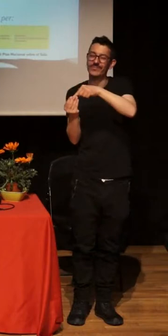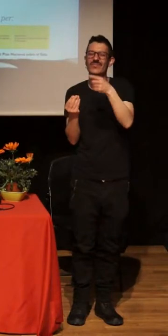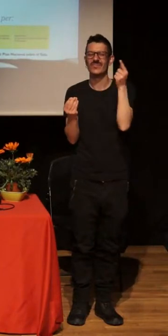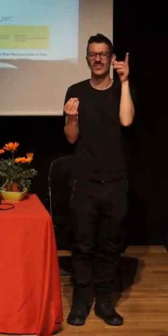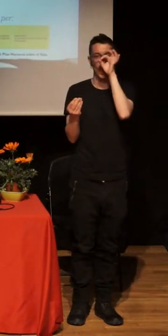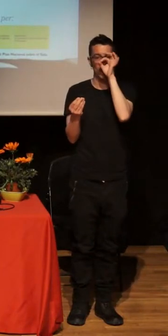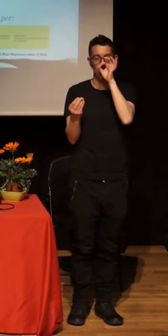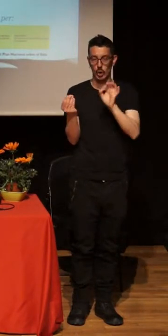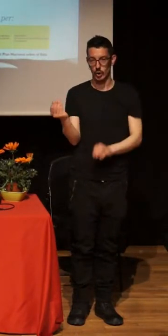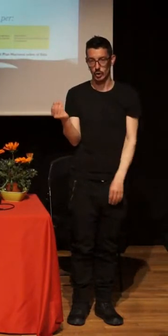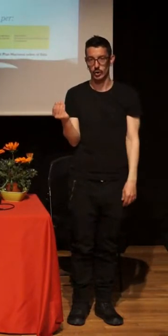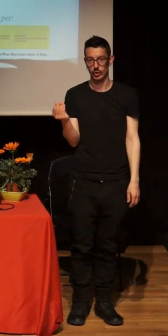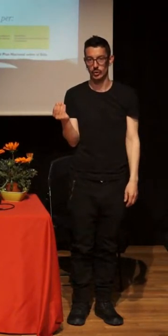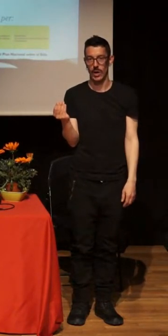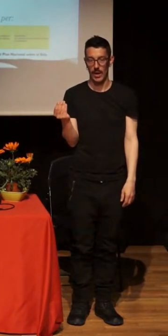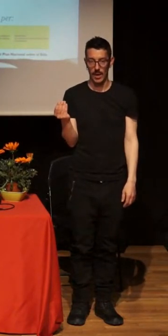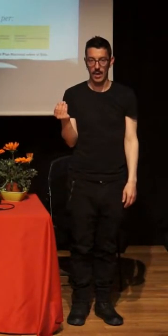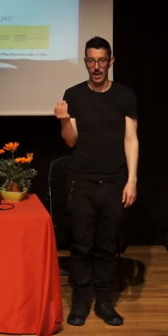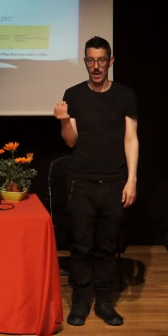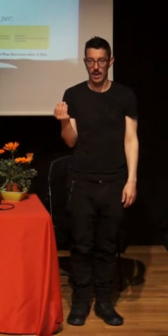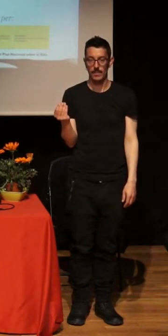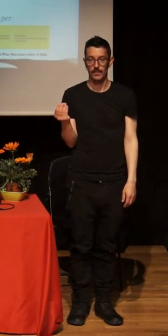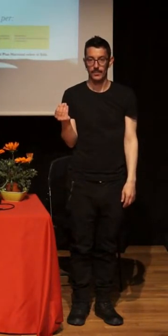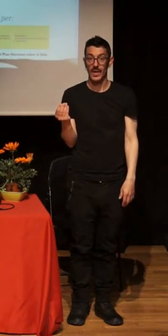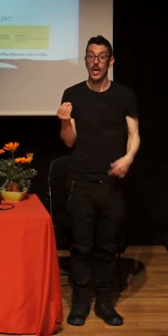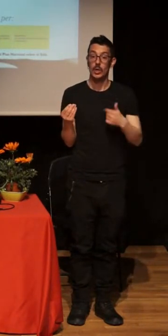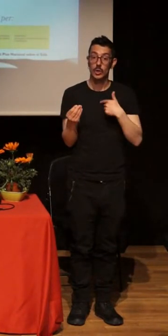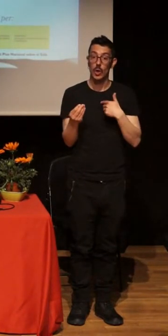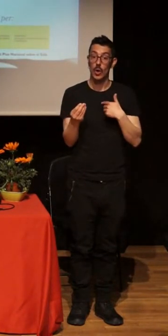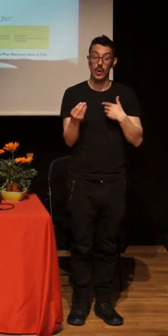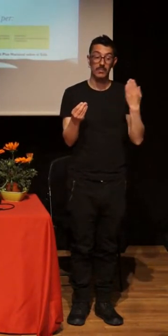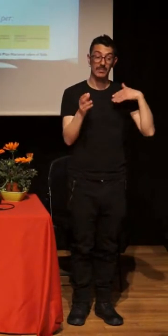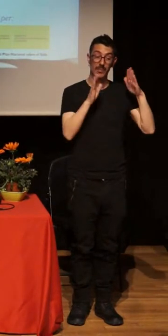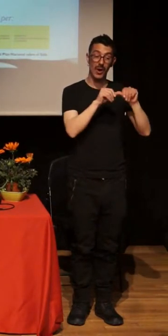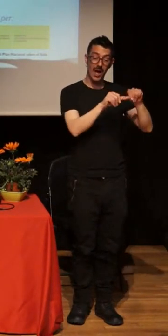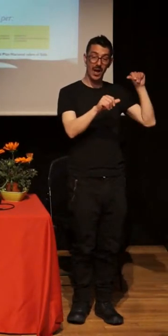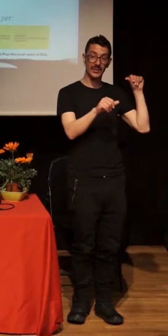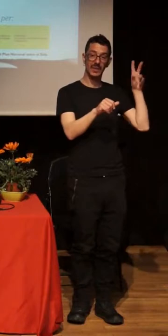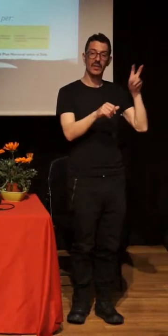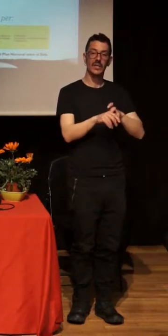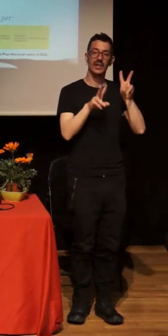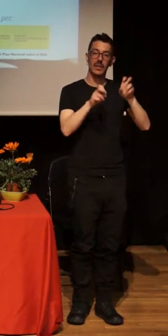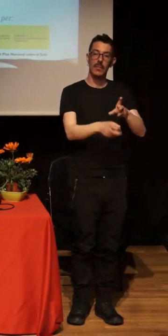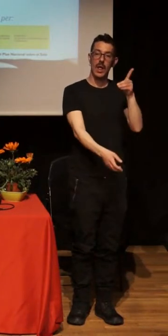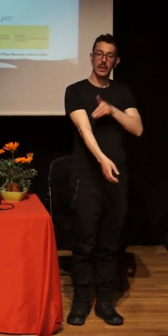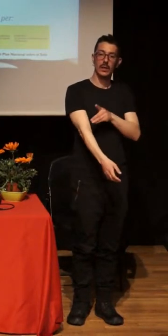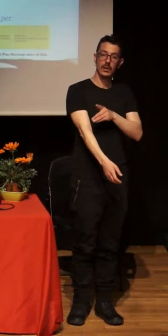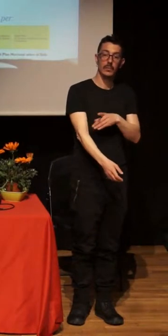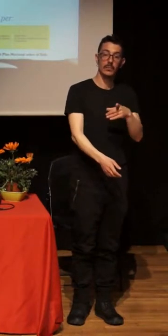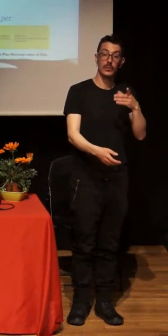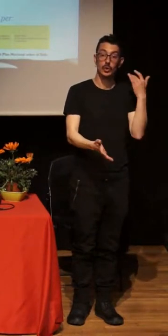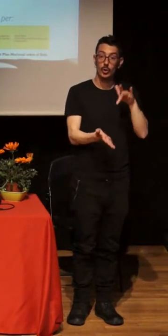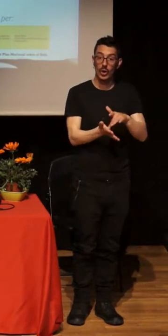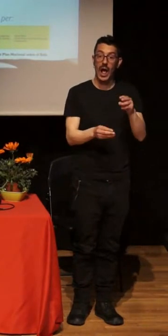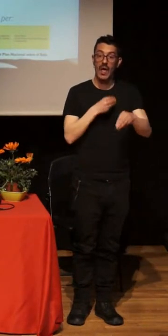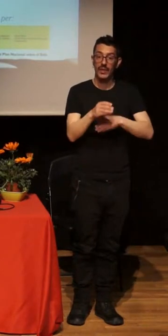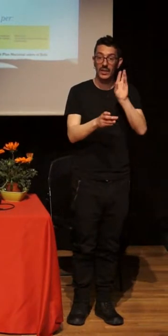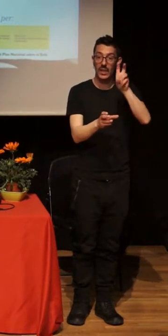en el ámbito del tema drogas, y que cuando hacía intervenciones ya no sabía muy bien qué decir, Si buenas, malas, si estoy aquí como profesional,